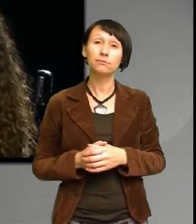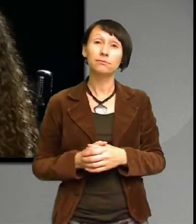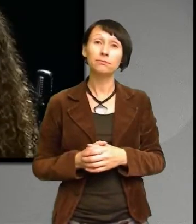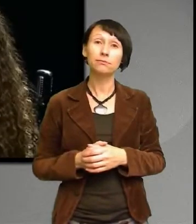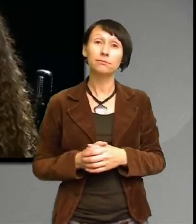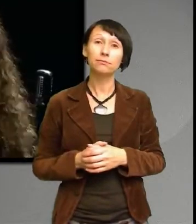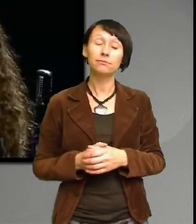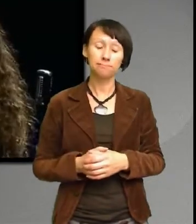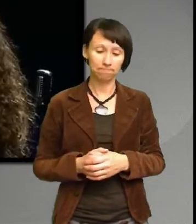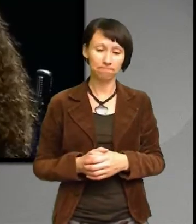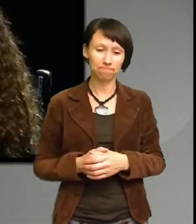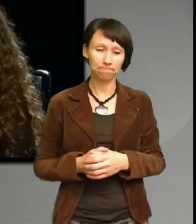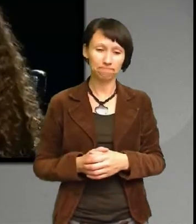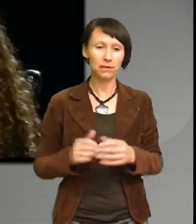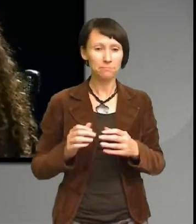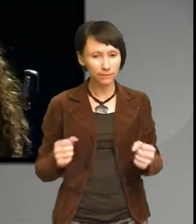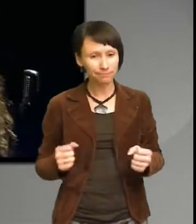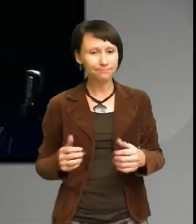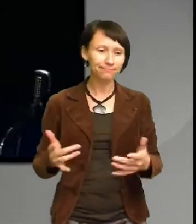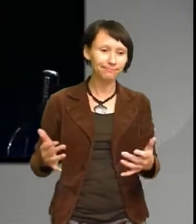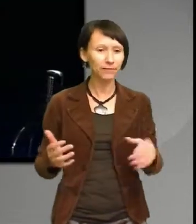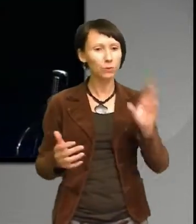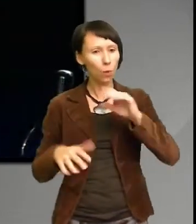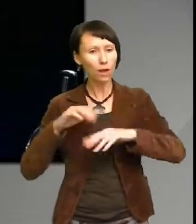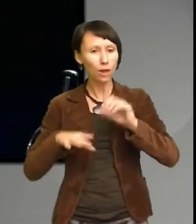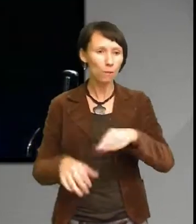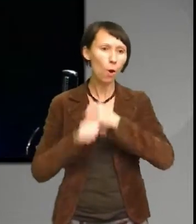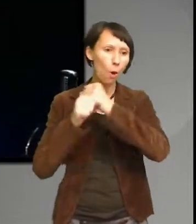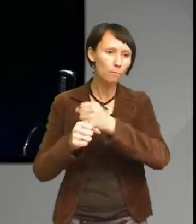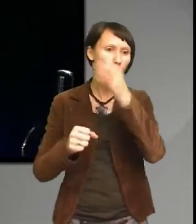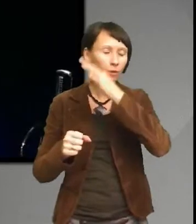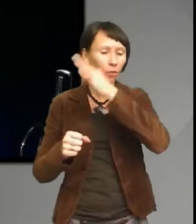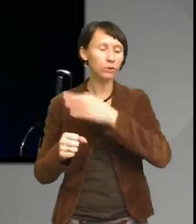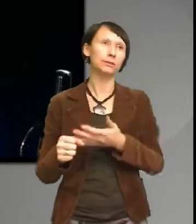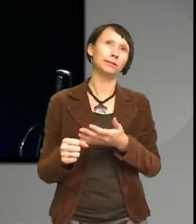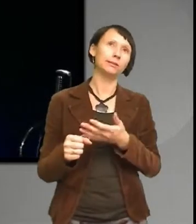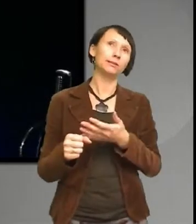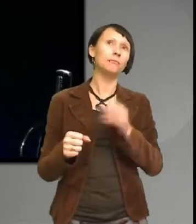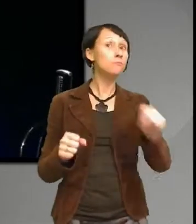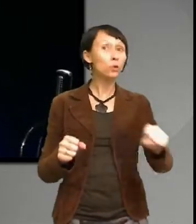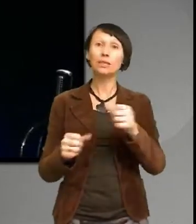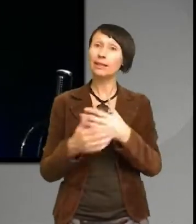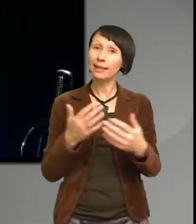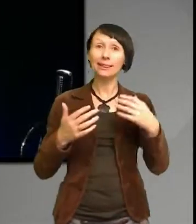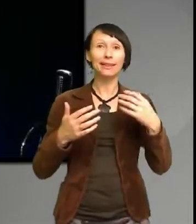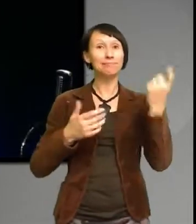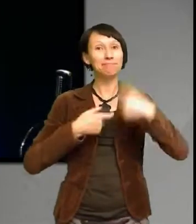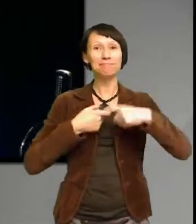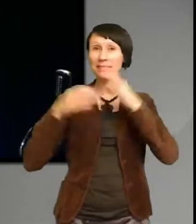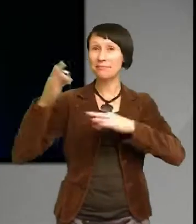men en hållbarhetsfråga som sagt det behöver inte handla om kemikalier det kan handla om att